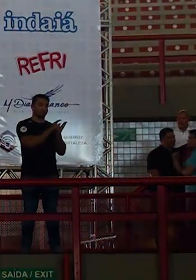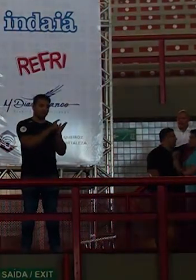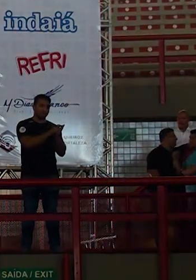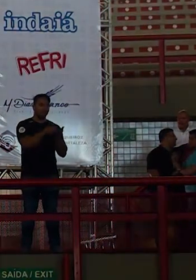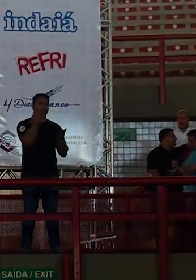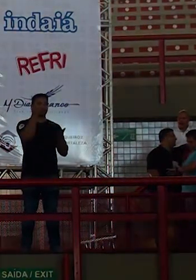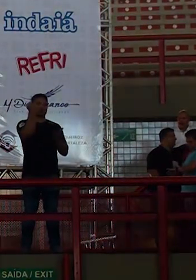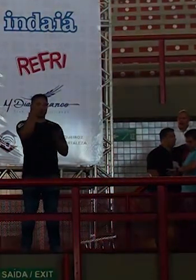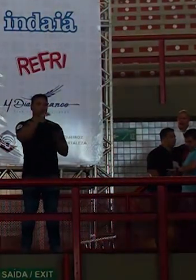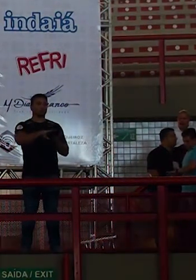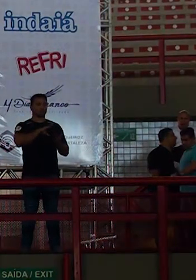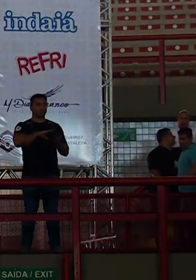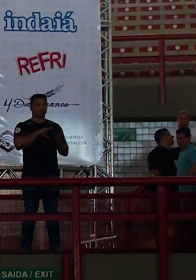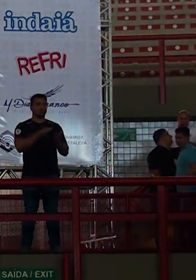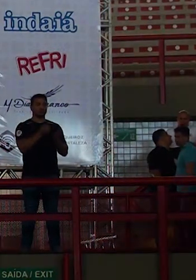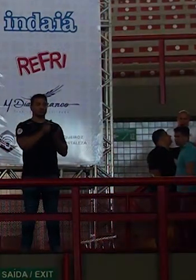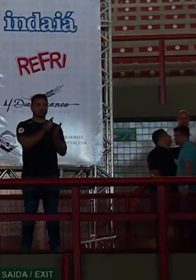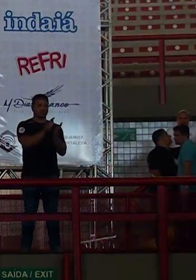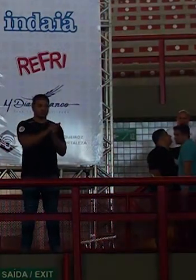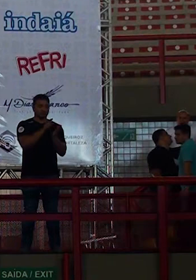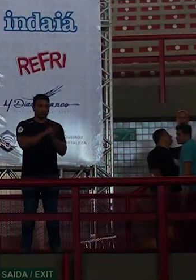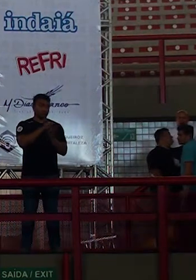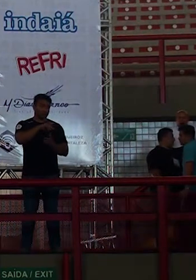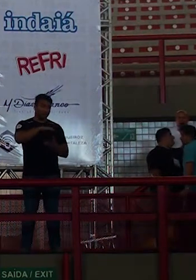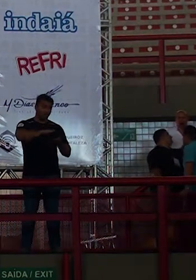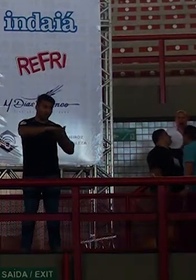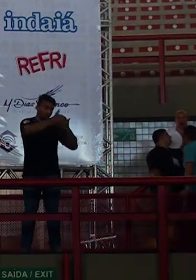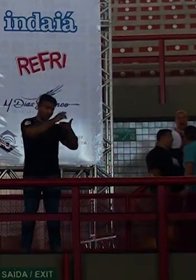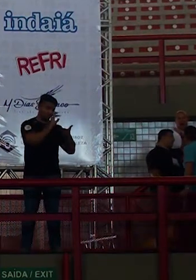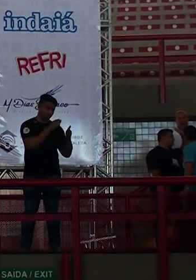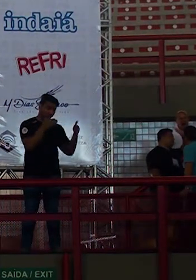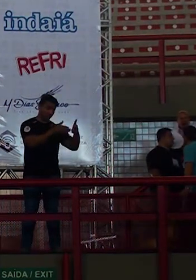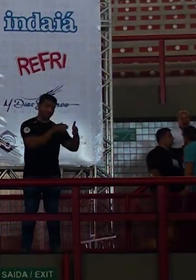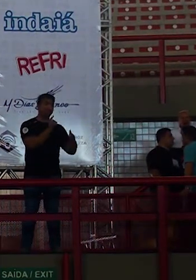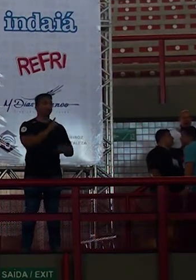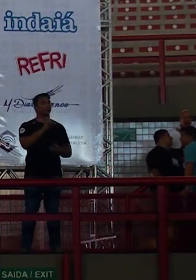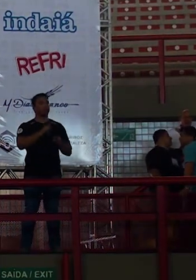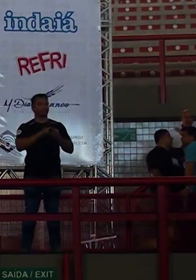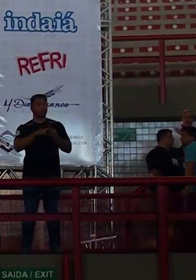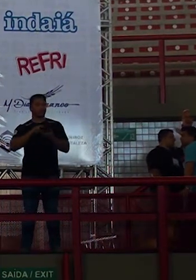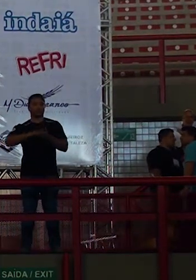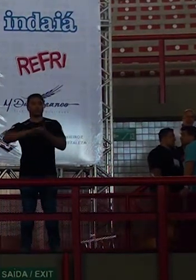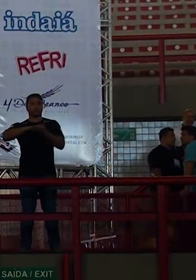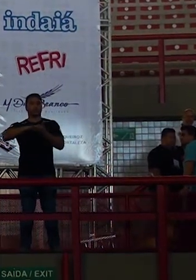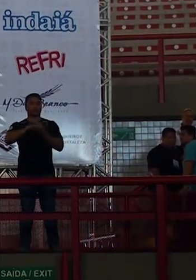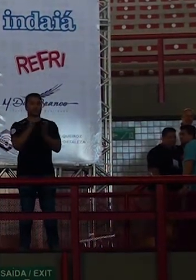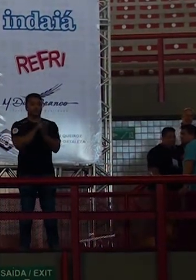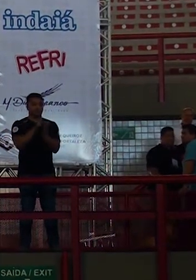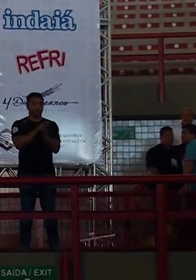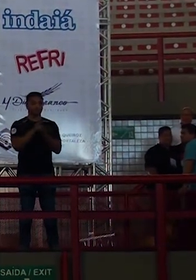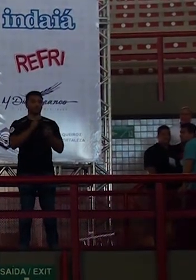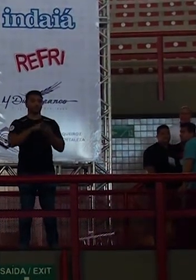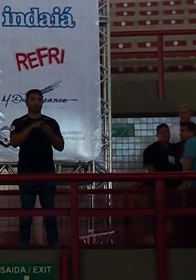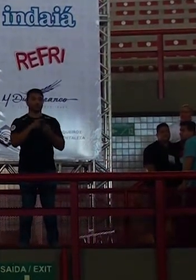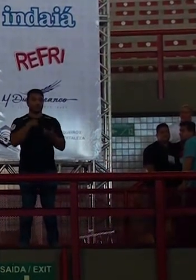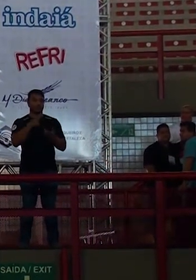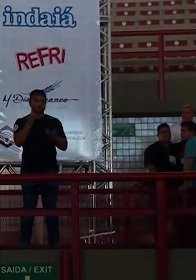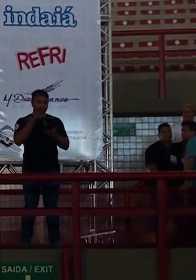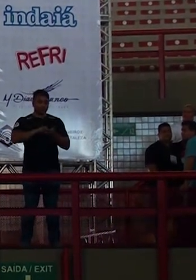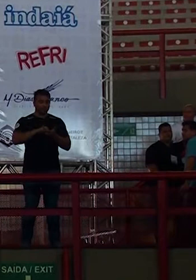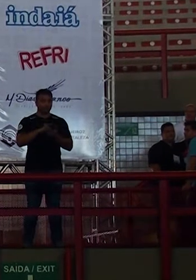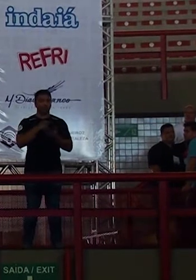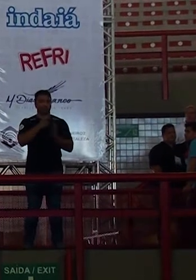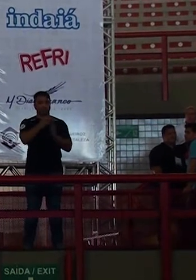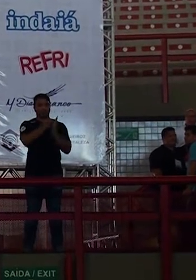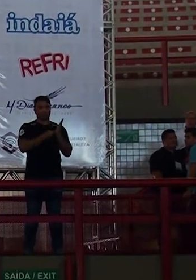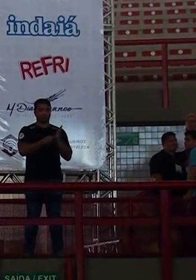importante que eles saibam disso eles não vão receber apenas o laptop com o vídeo mas também a prova impressa o seu cartão de respostas e o cartão